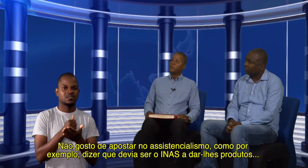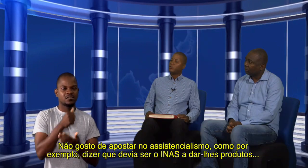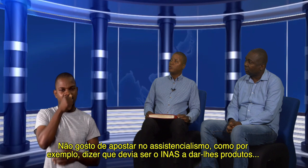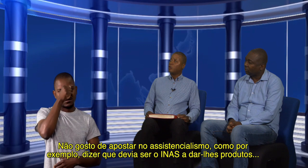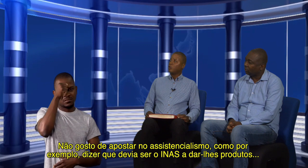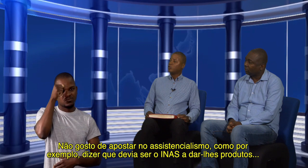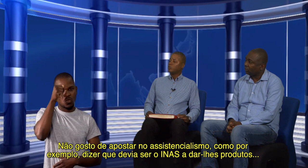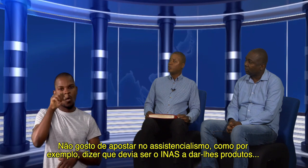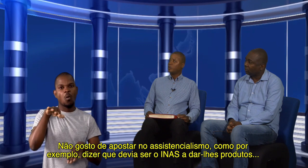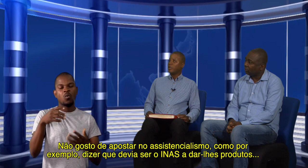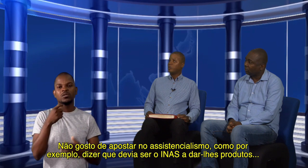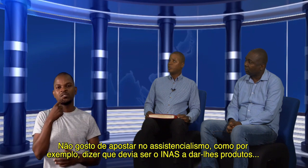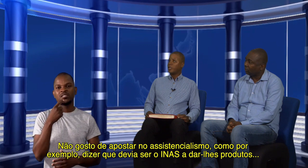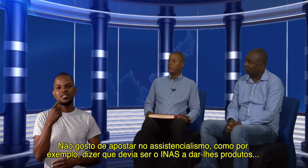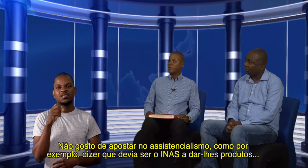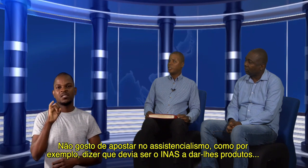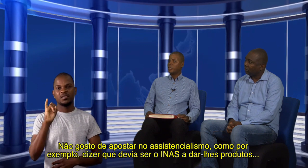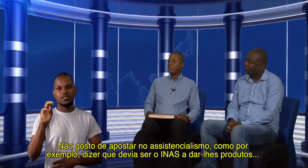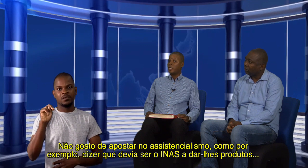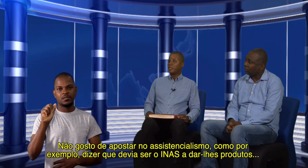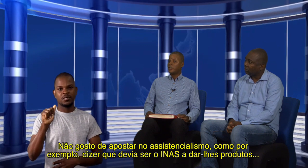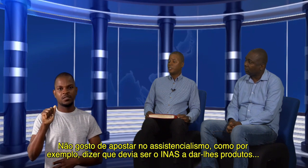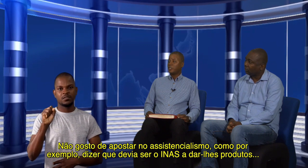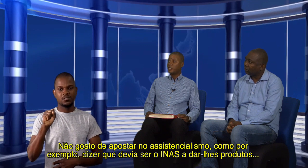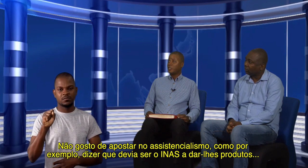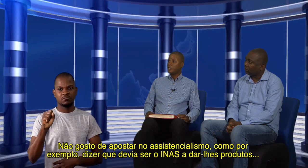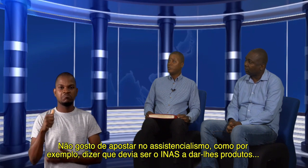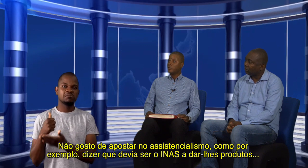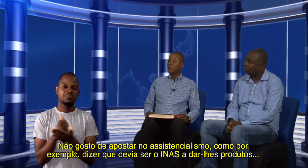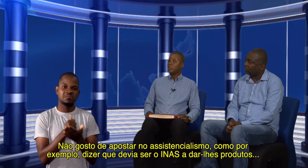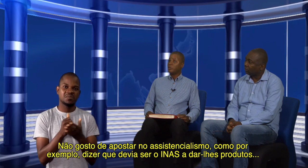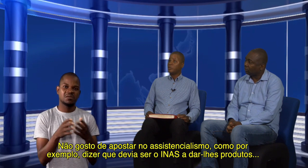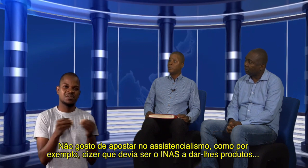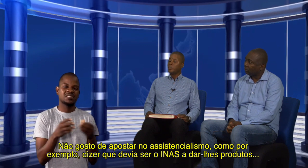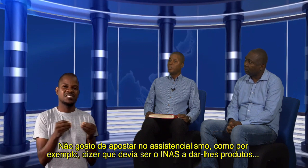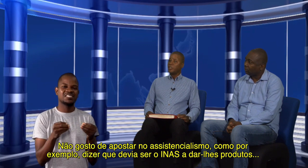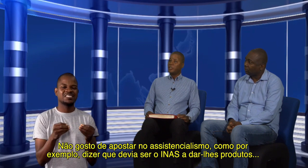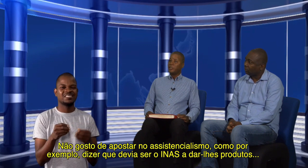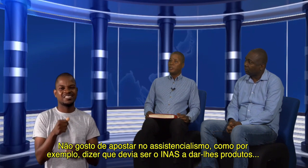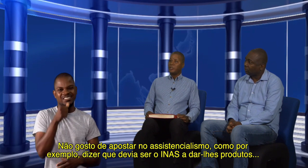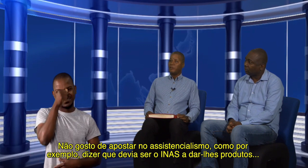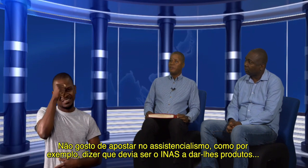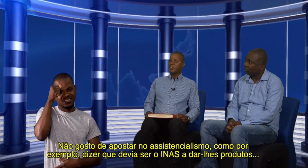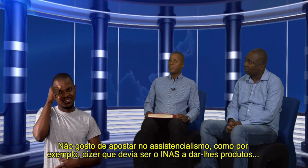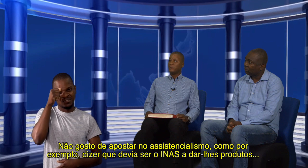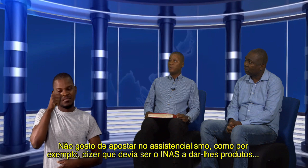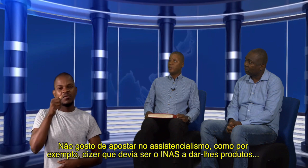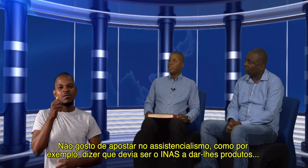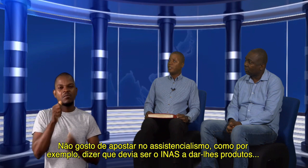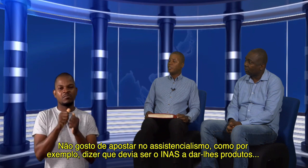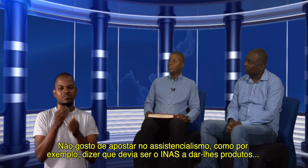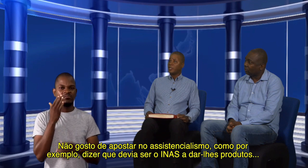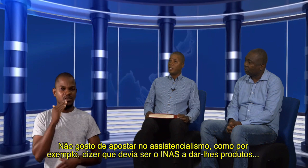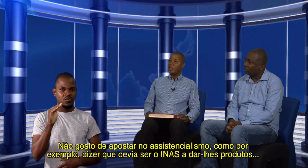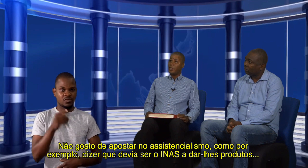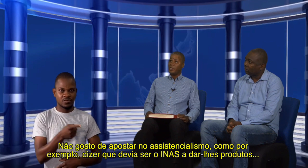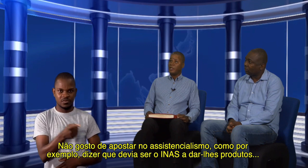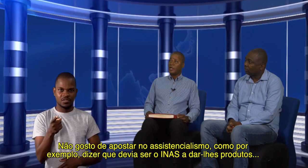gosto muito de apostar no assistencialismo, estilo de acero-inás e dar